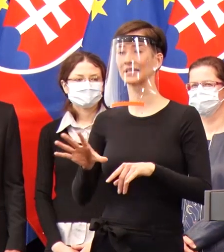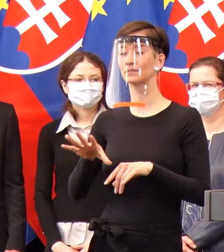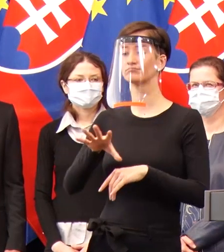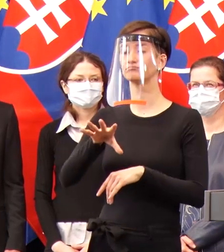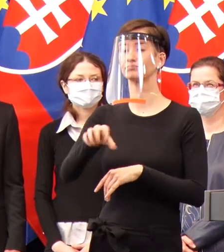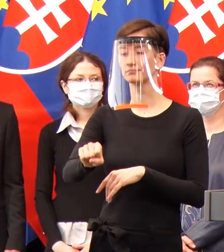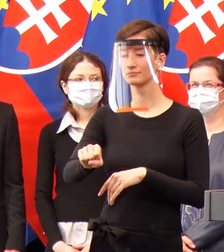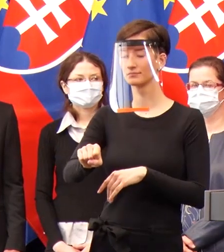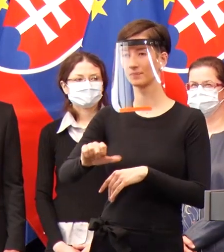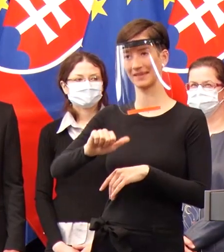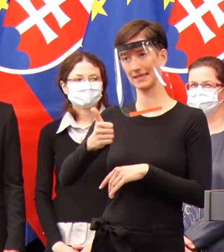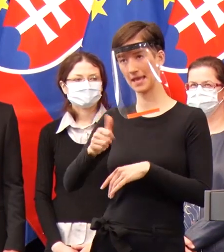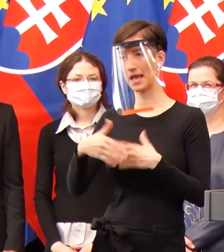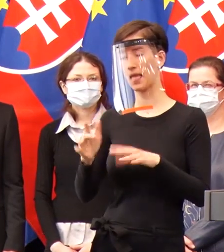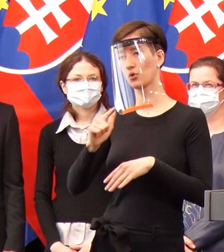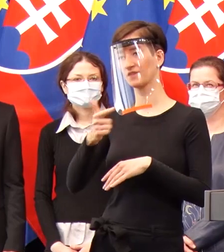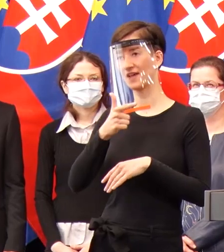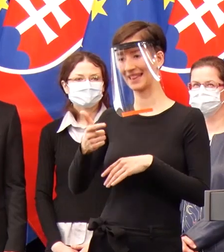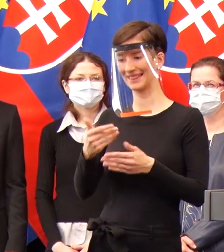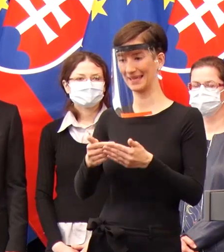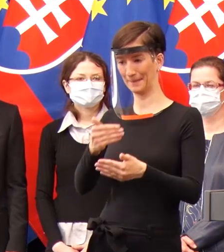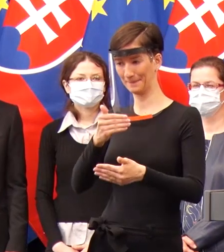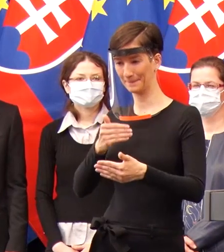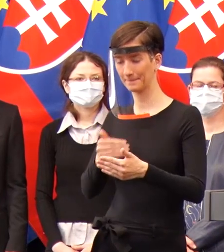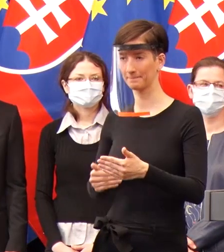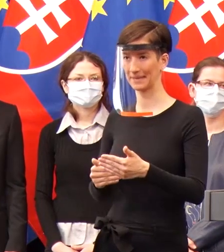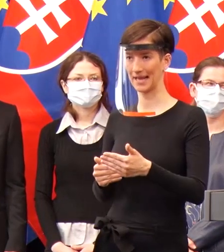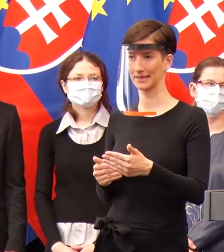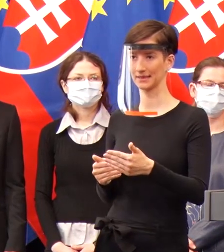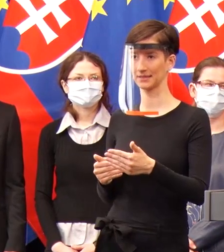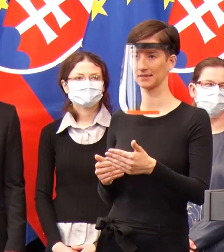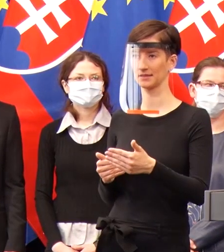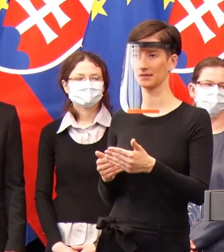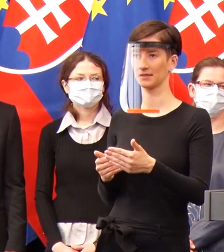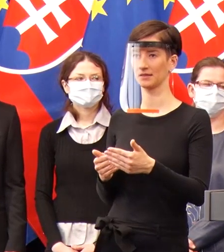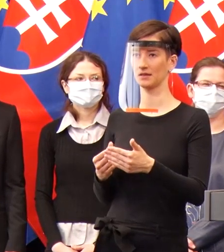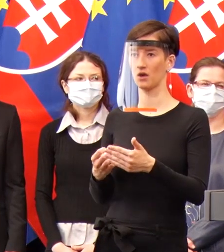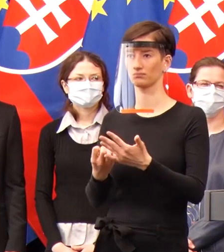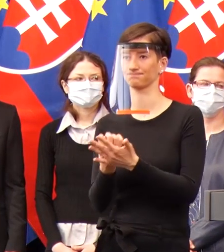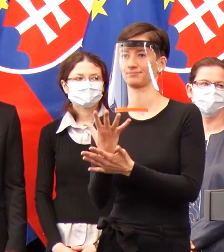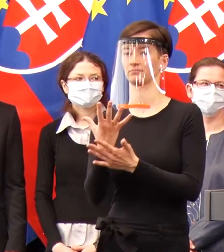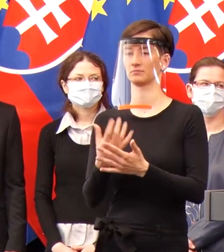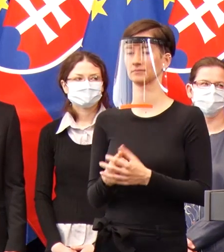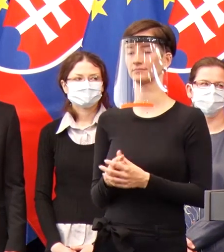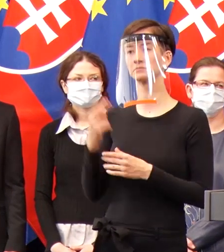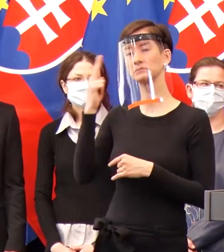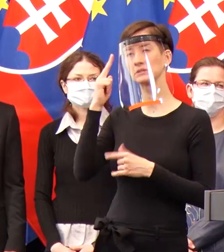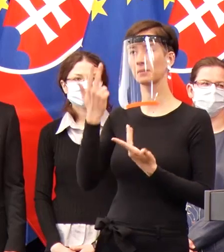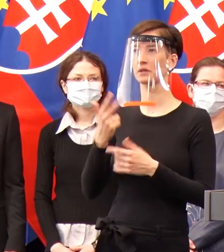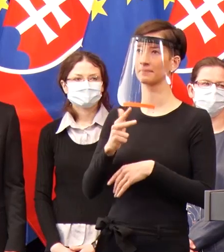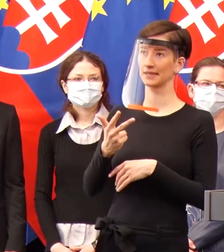Čiže keď si zoberieme ten medián tých 5 dní, čiže na taký 3-4 deň od